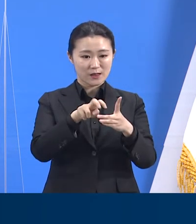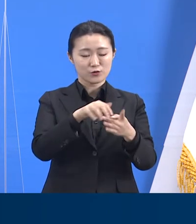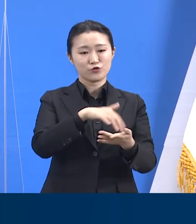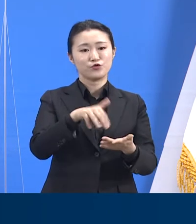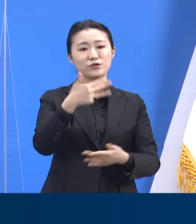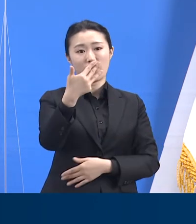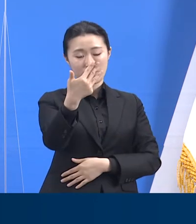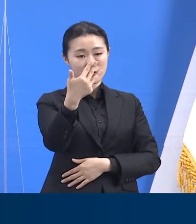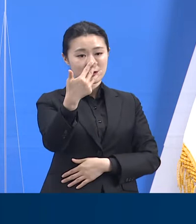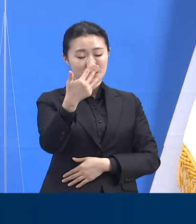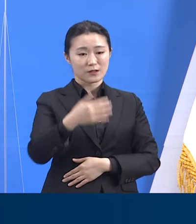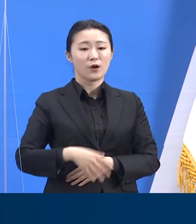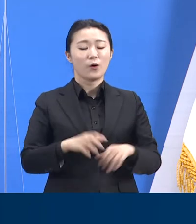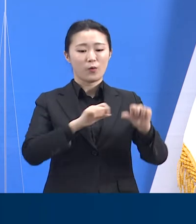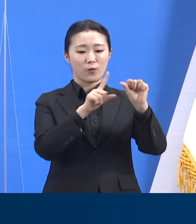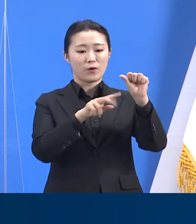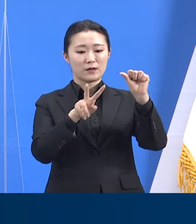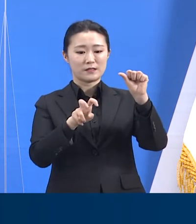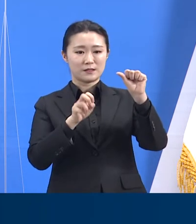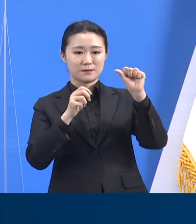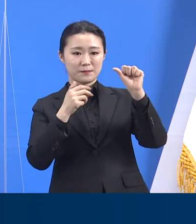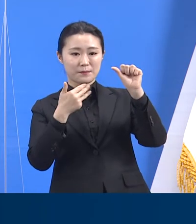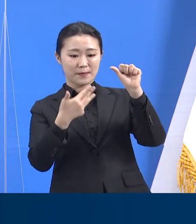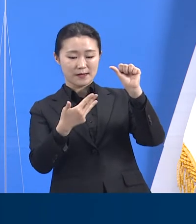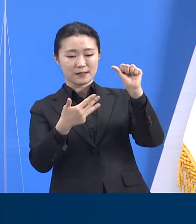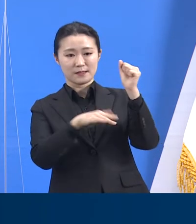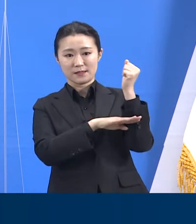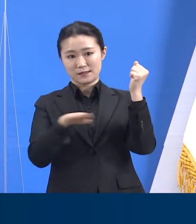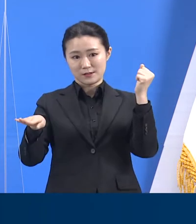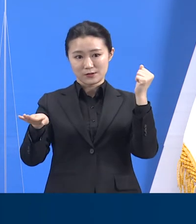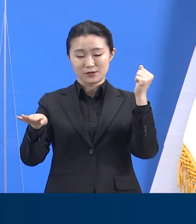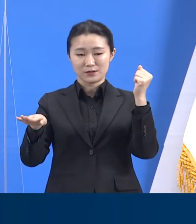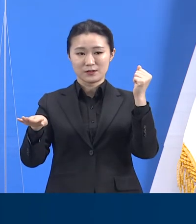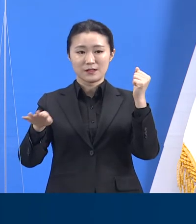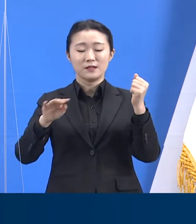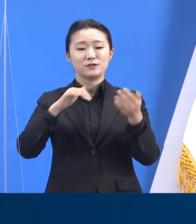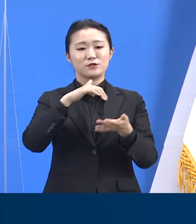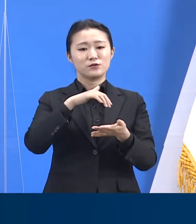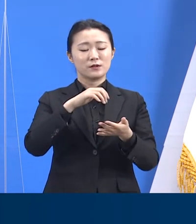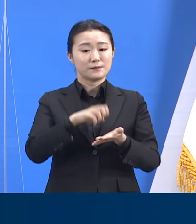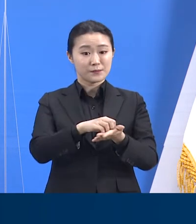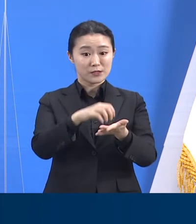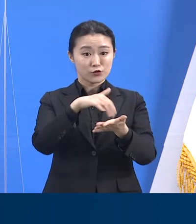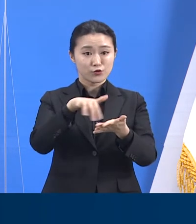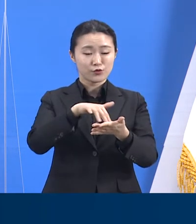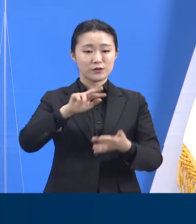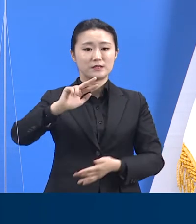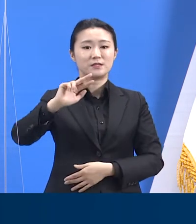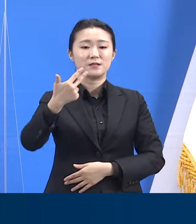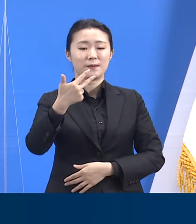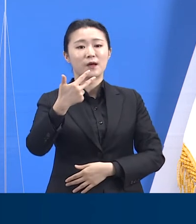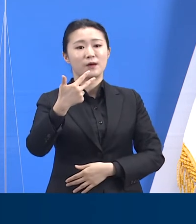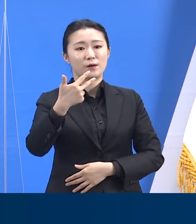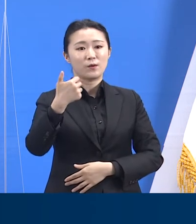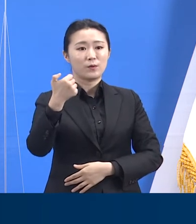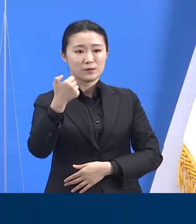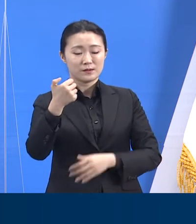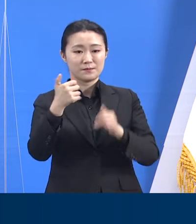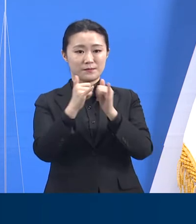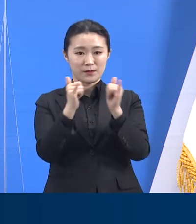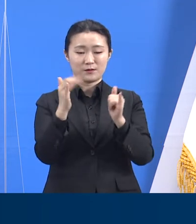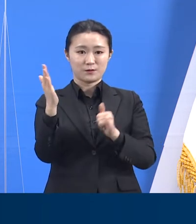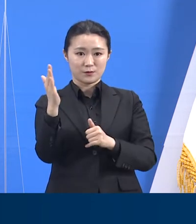27일 18시 기준 790명이 입소해 있습니다. 현재 가동률은 52.1%입니다.